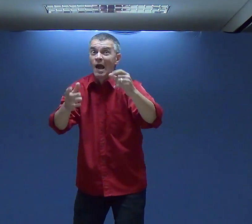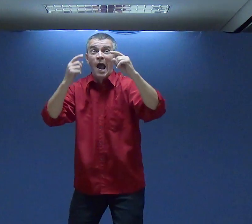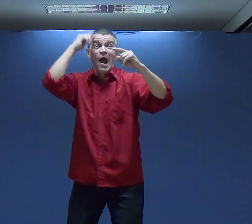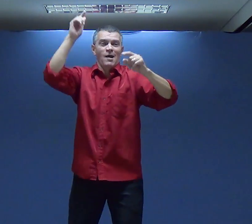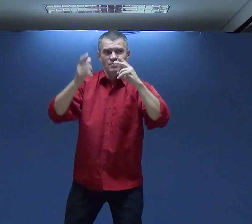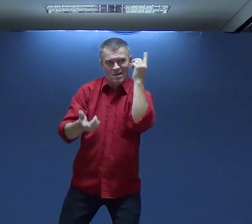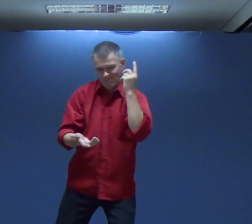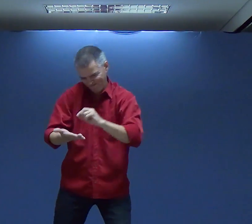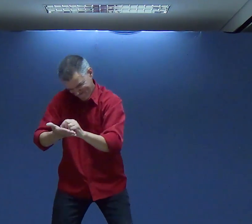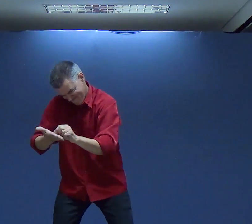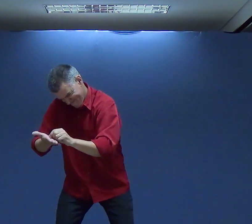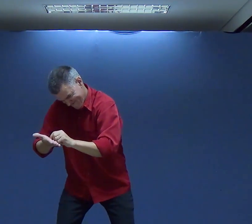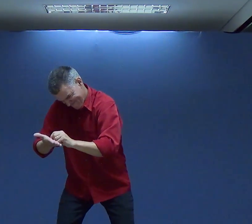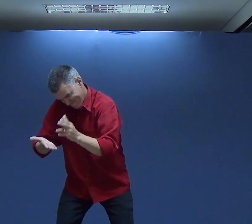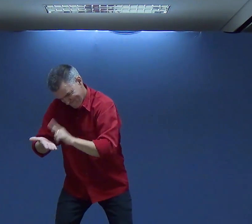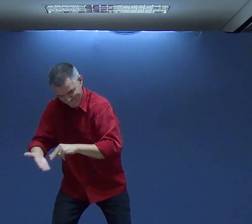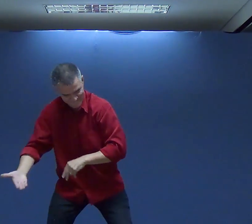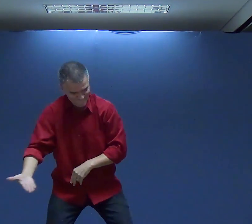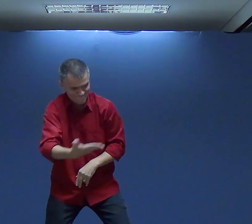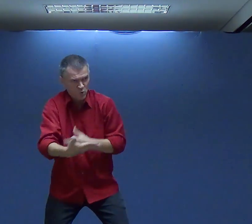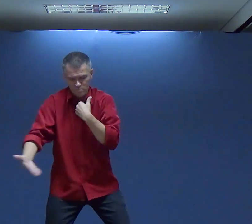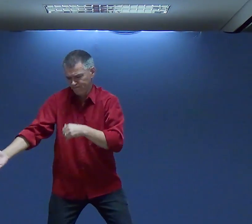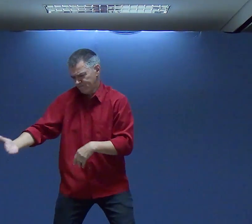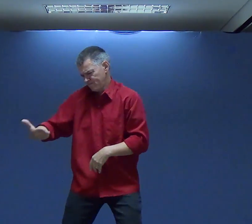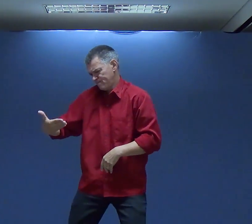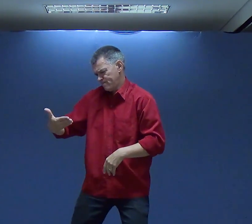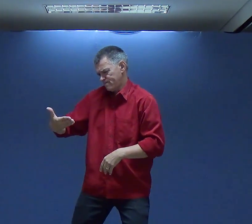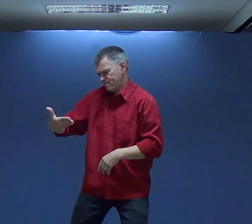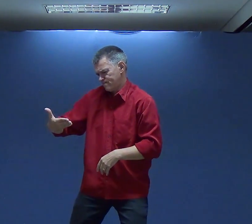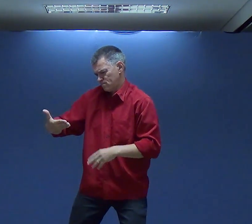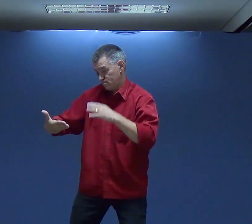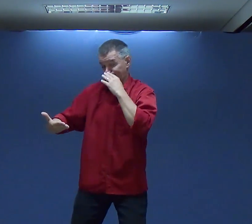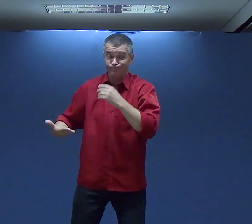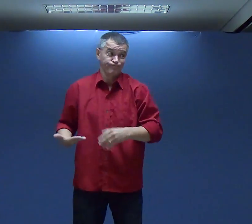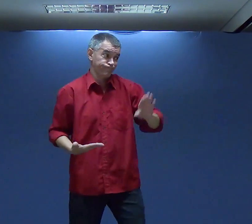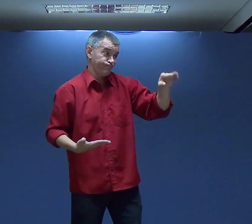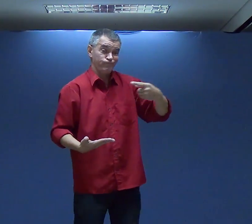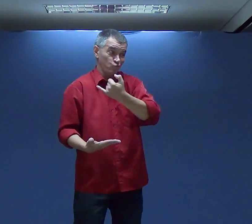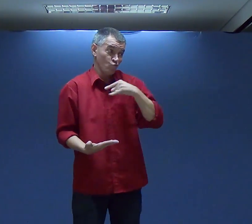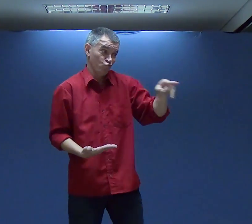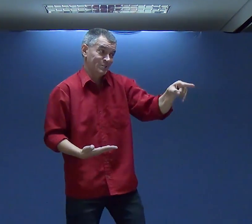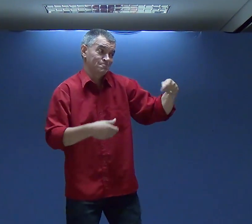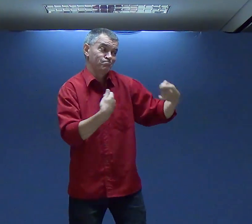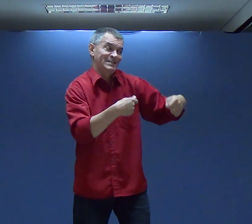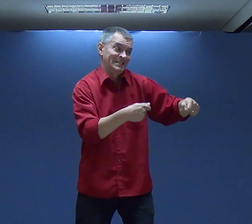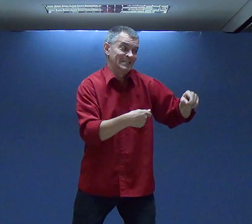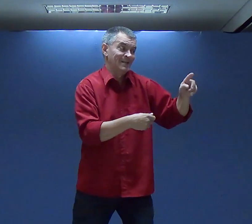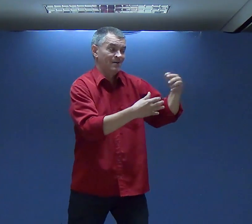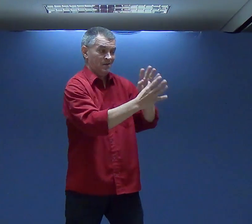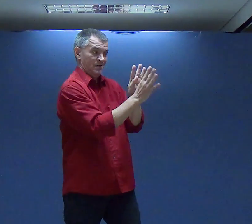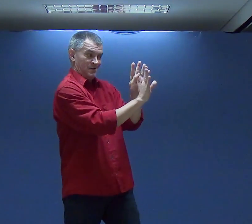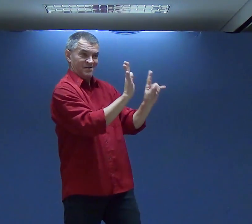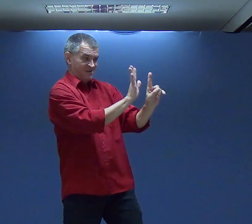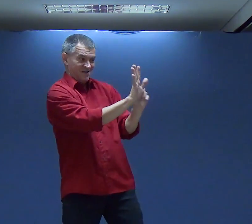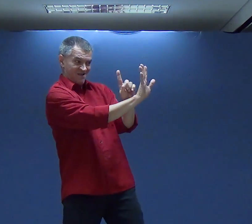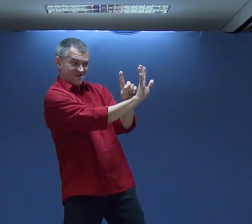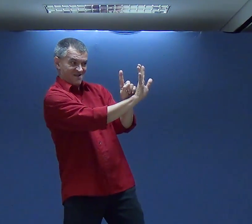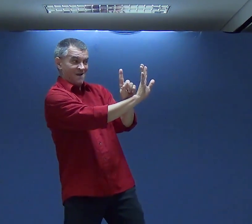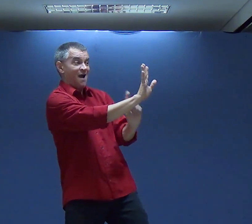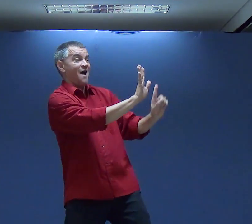Estratégia Mas Davi Então Vem Uma nova Ideia E diz Ó Eu